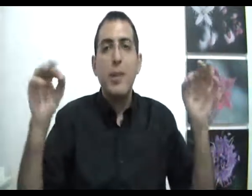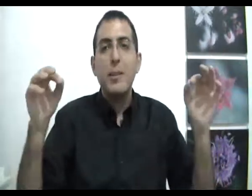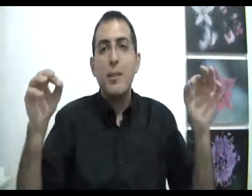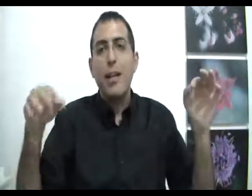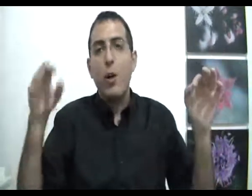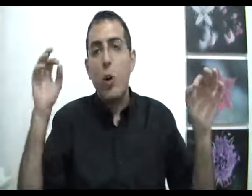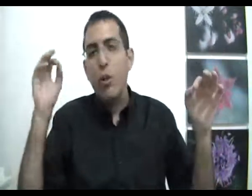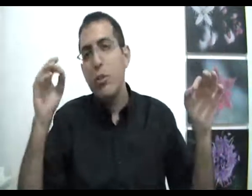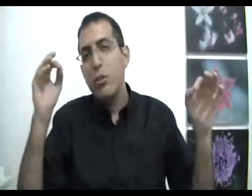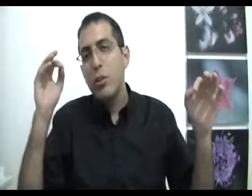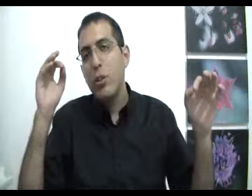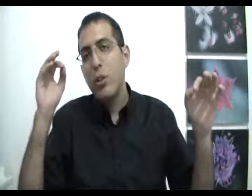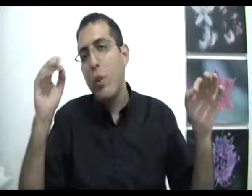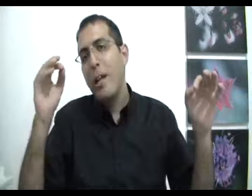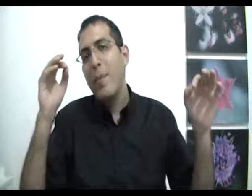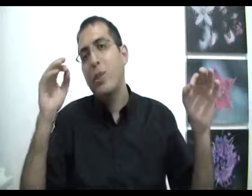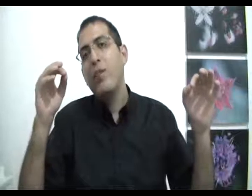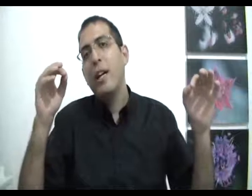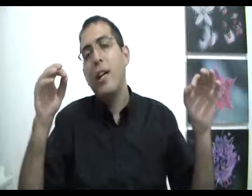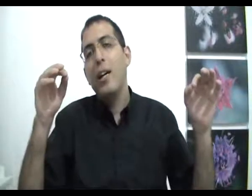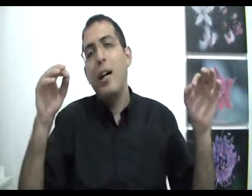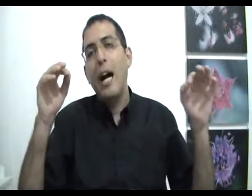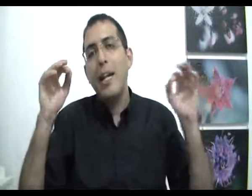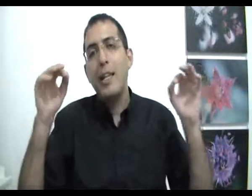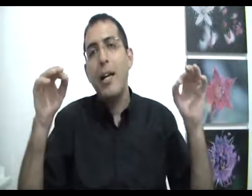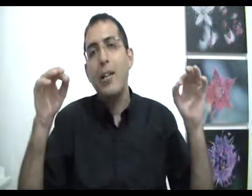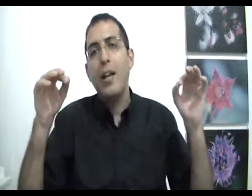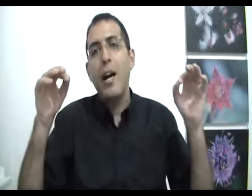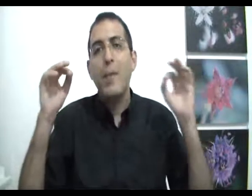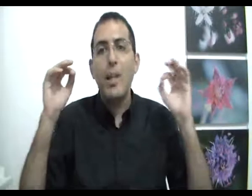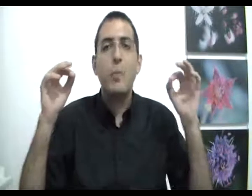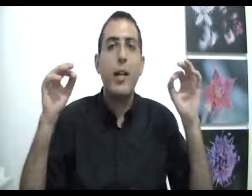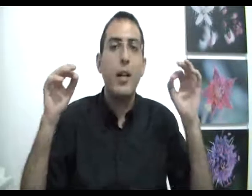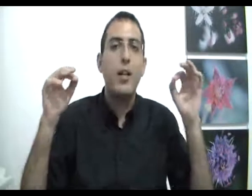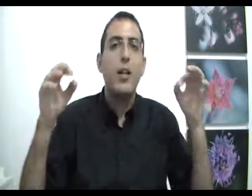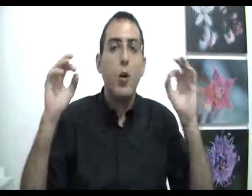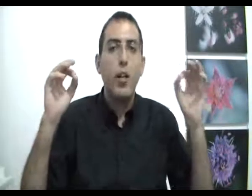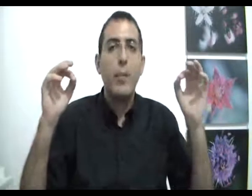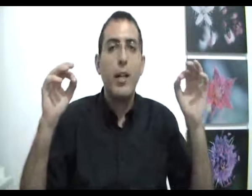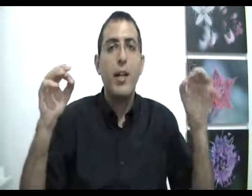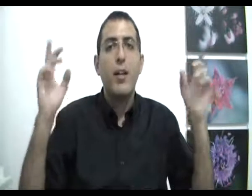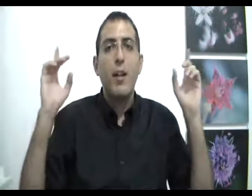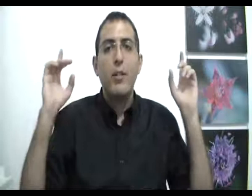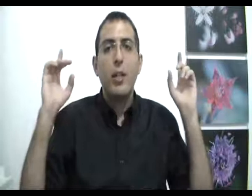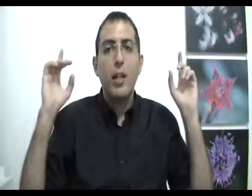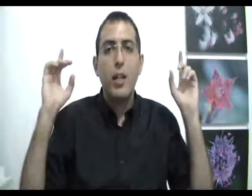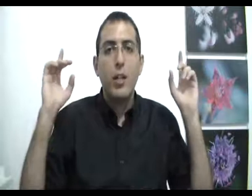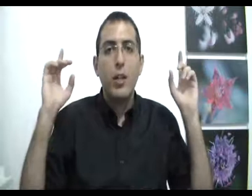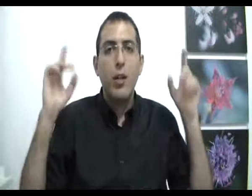בעצם הייתה עוד חומר למחשבה על עניין האם יש בחירה או אין בחירה ושכל